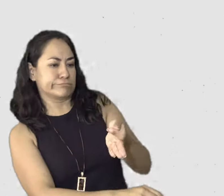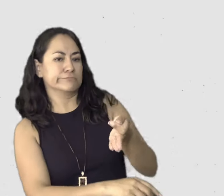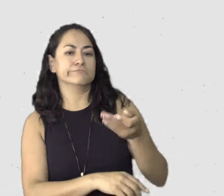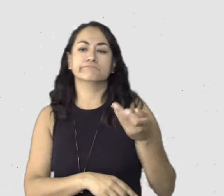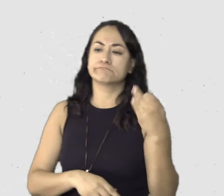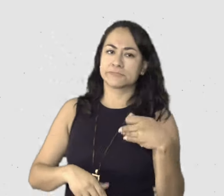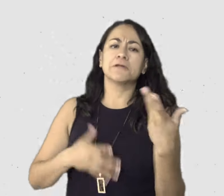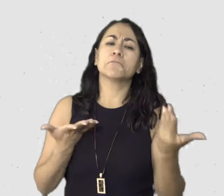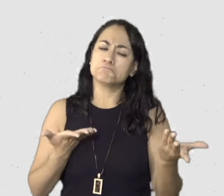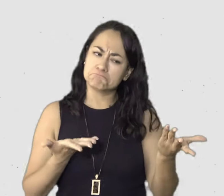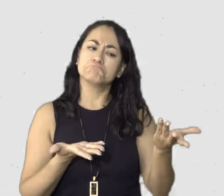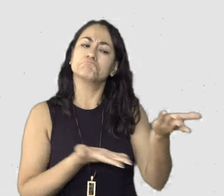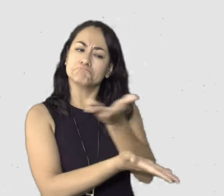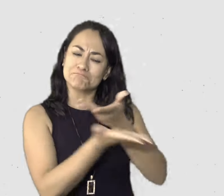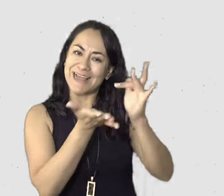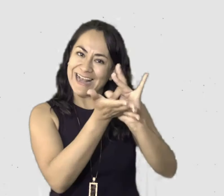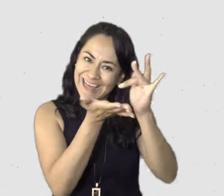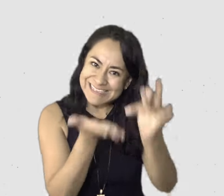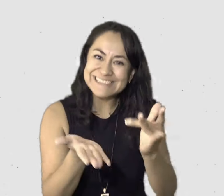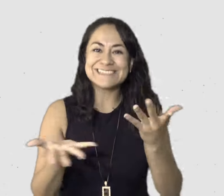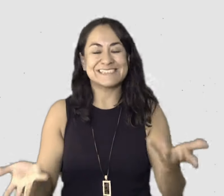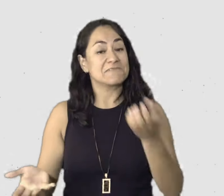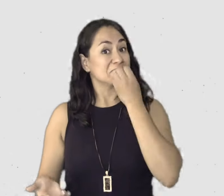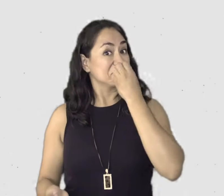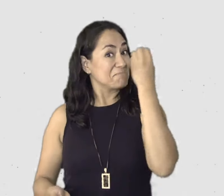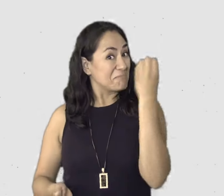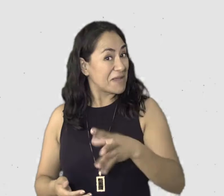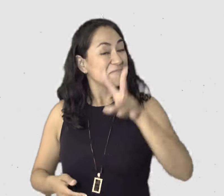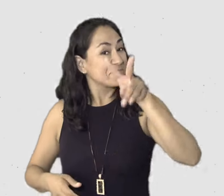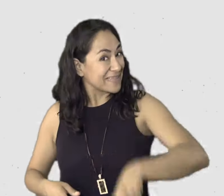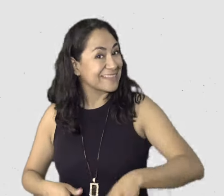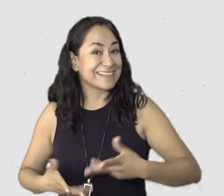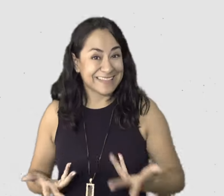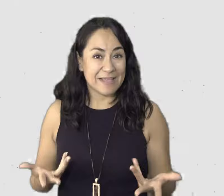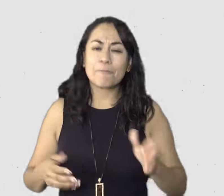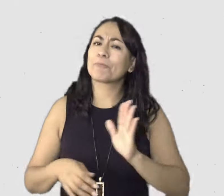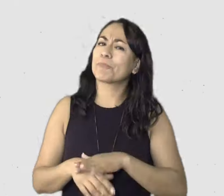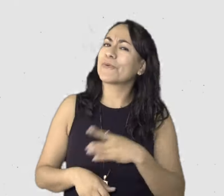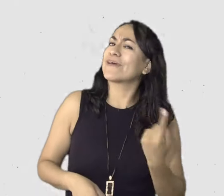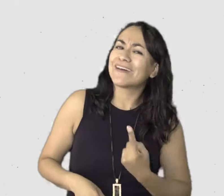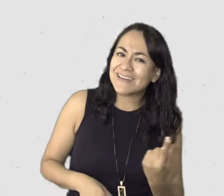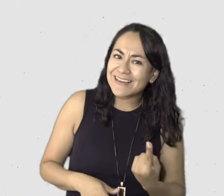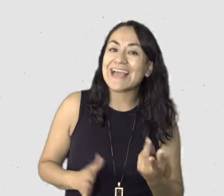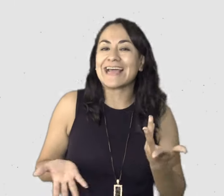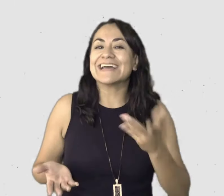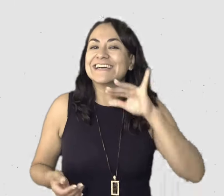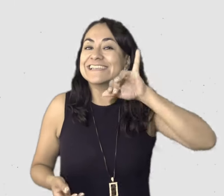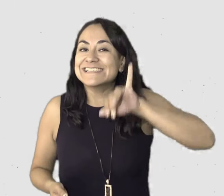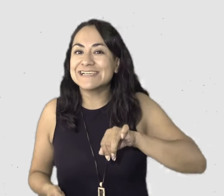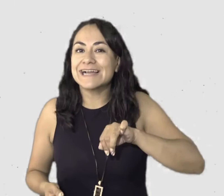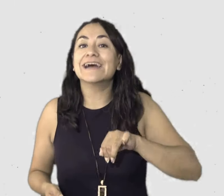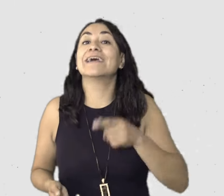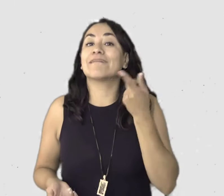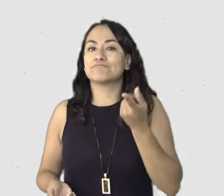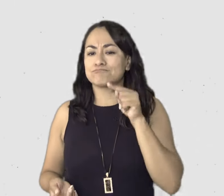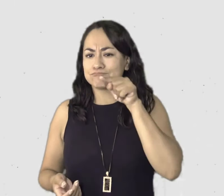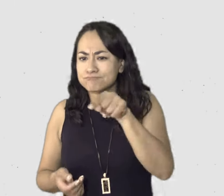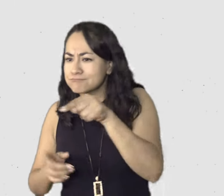yo les puedo agradecer. Está padre, pero también esta parte de Moni, de, ¿cómo es Moni la frase? Si me la